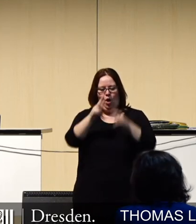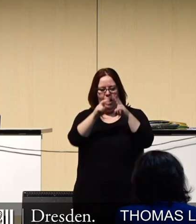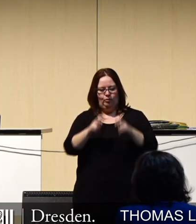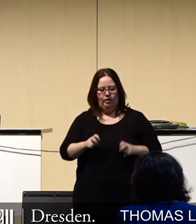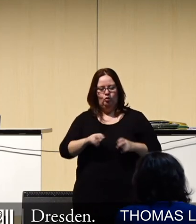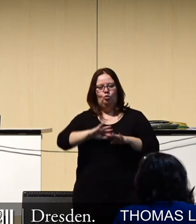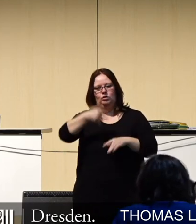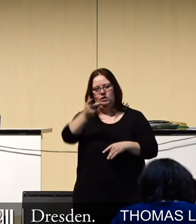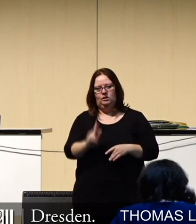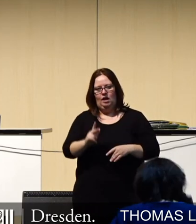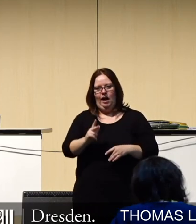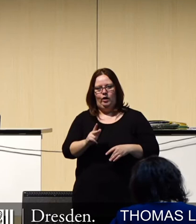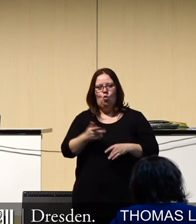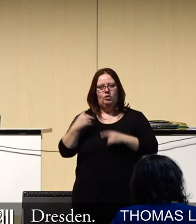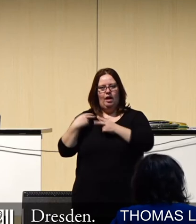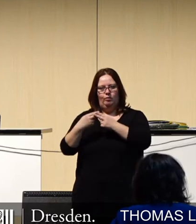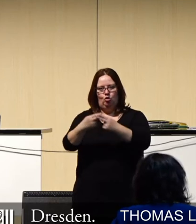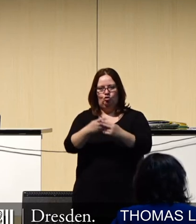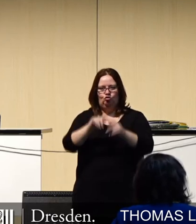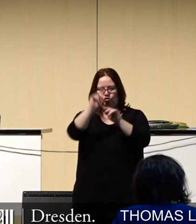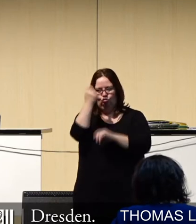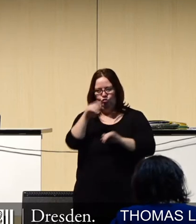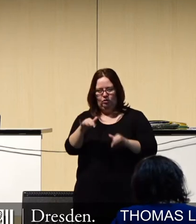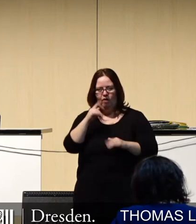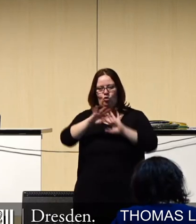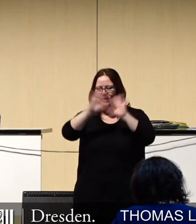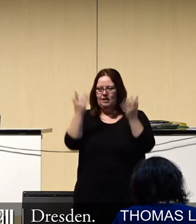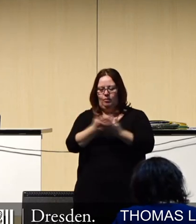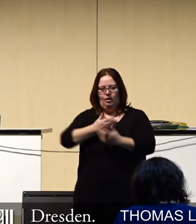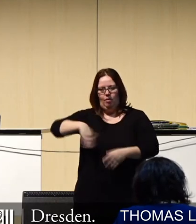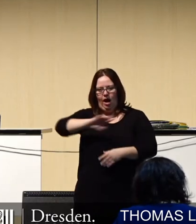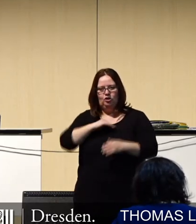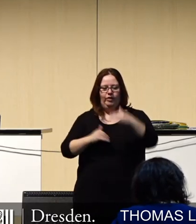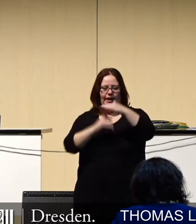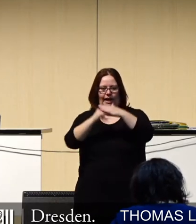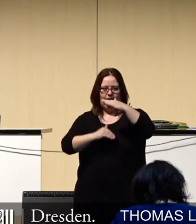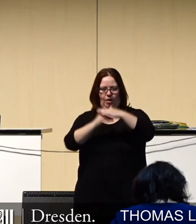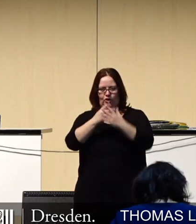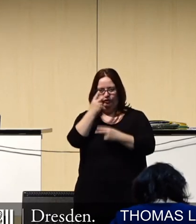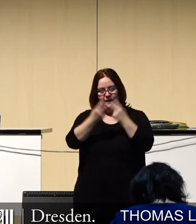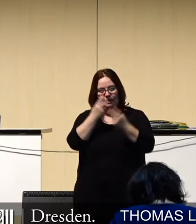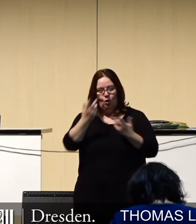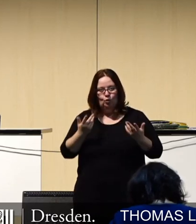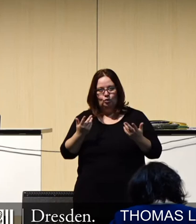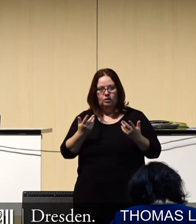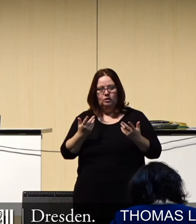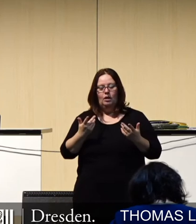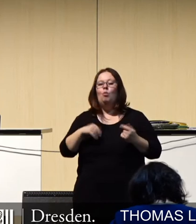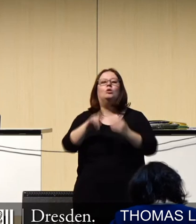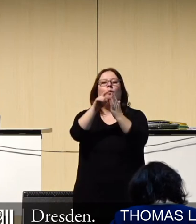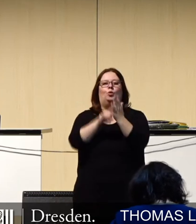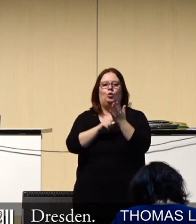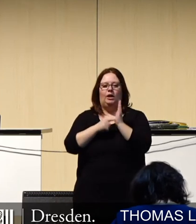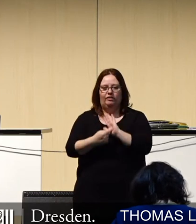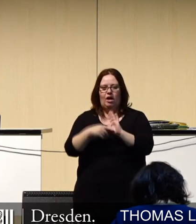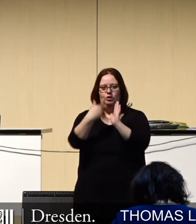und rund 300 epidemiologische Studien zu den derzeit genutzten Frequenzbereichen von Mobilfunkanwendungen vor. Begründete Hinweise oder gar